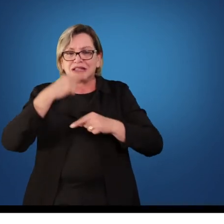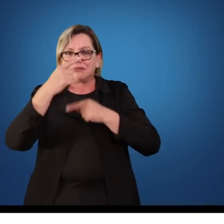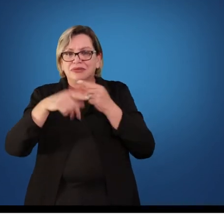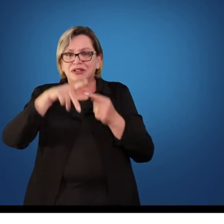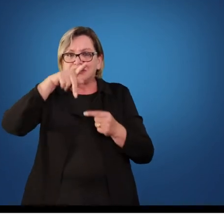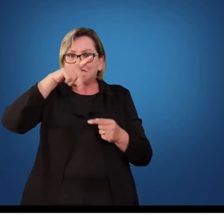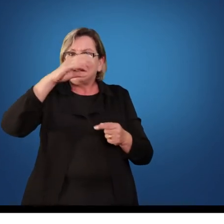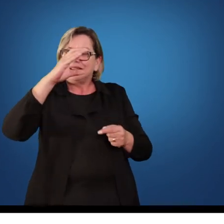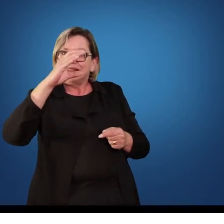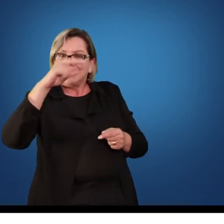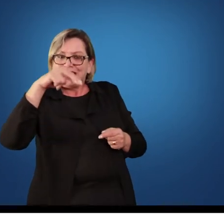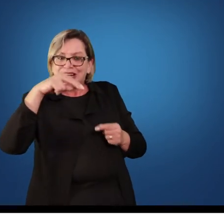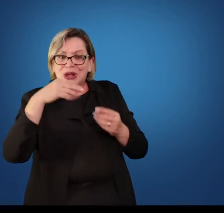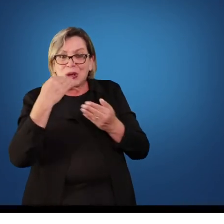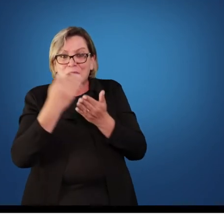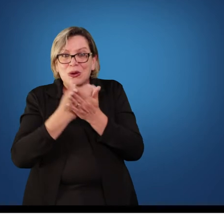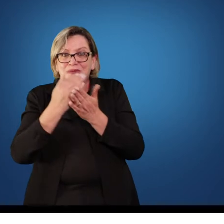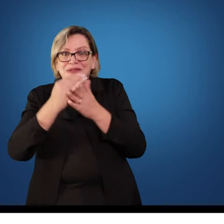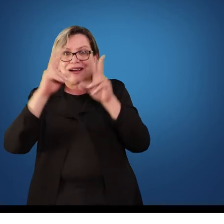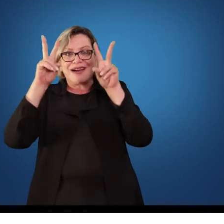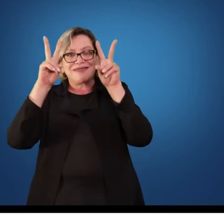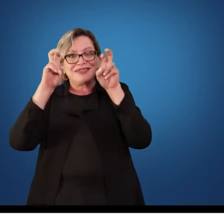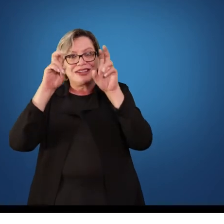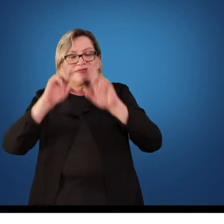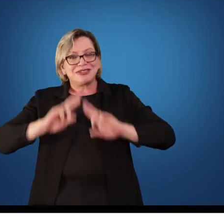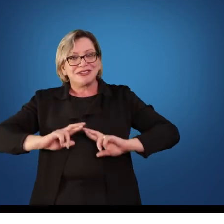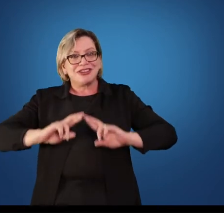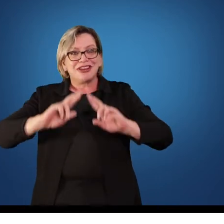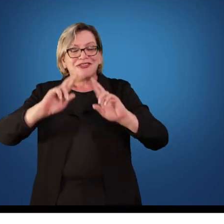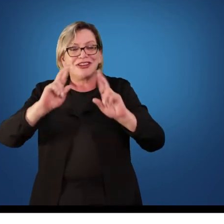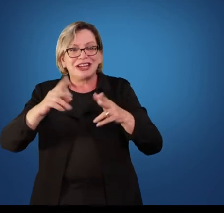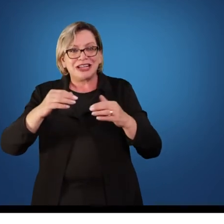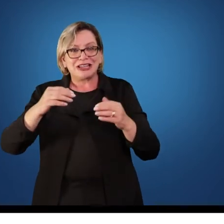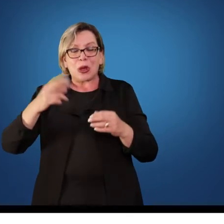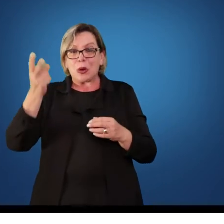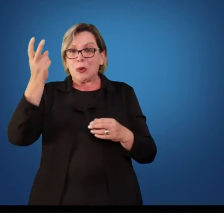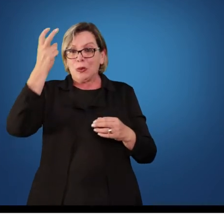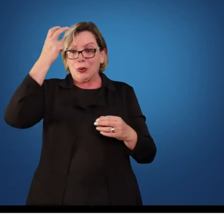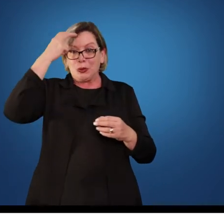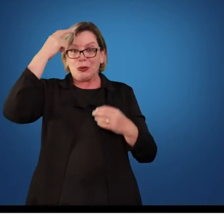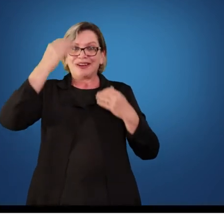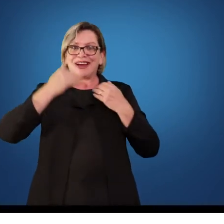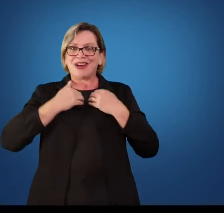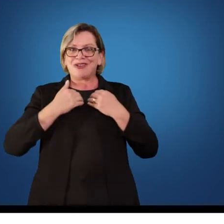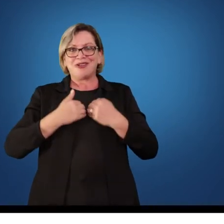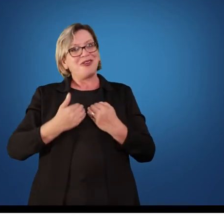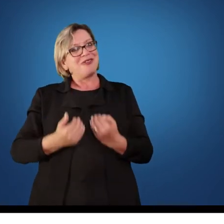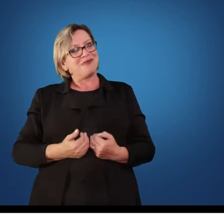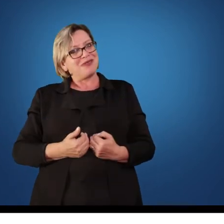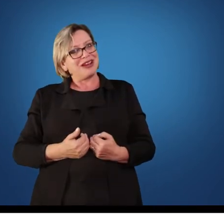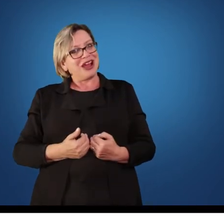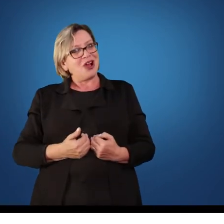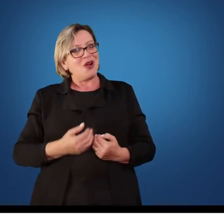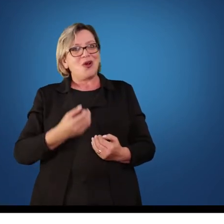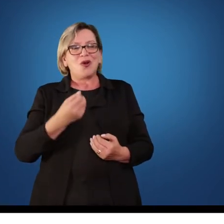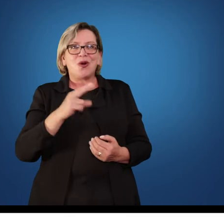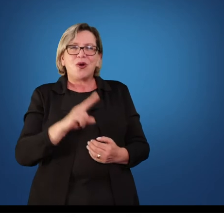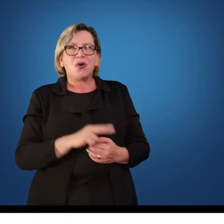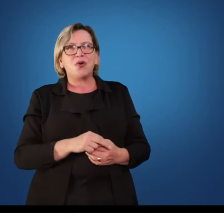corporal, em vocabulário motor, coisas que na minha faculdade a gente ouviu muito pouco, sobre a importância